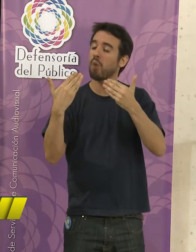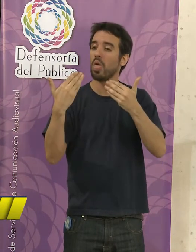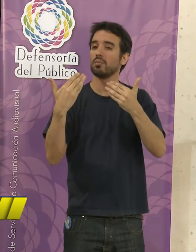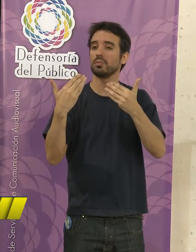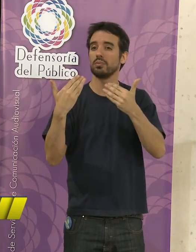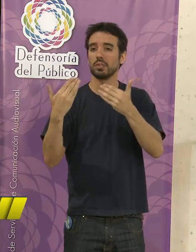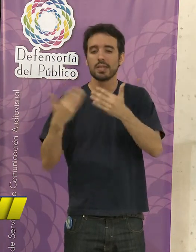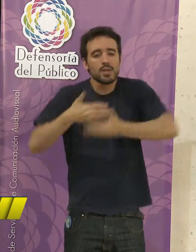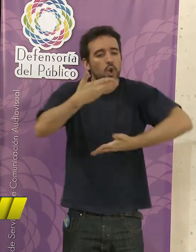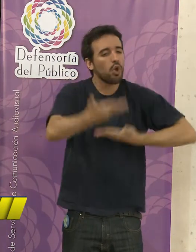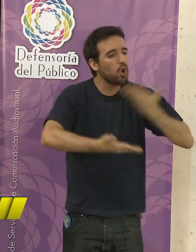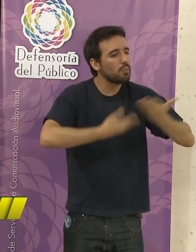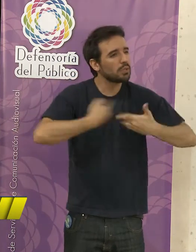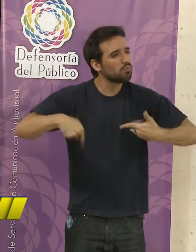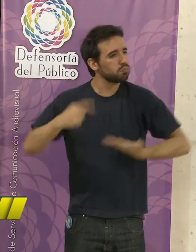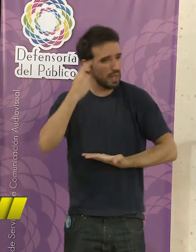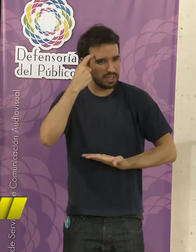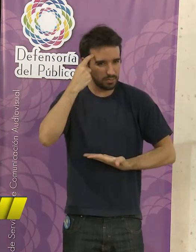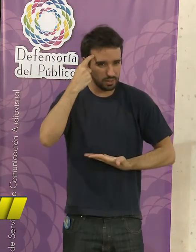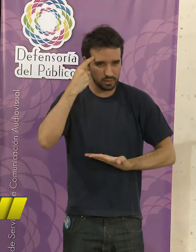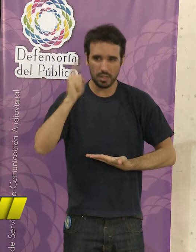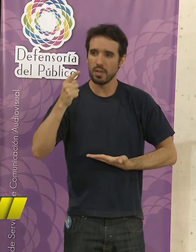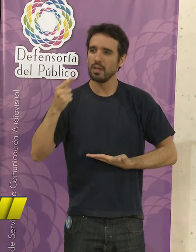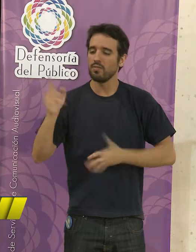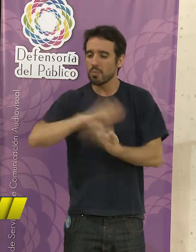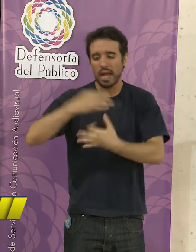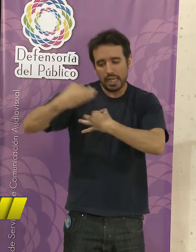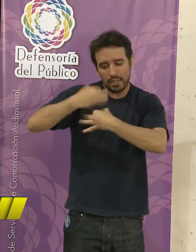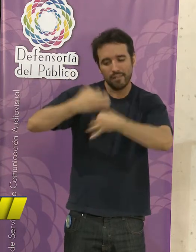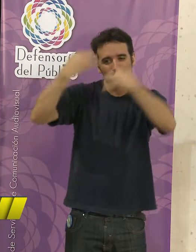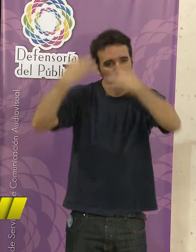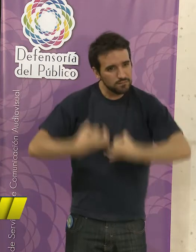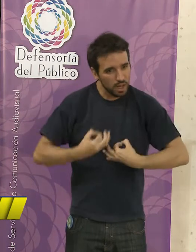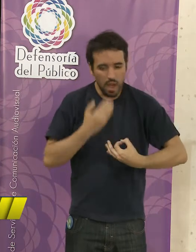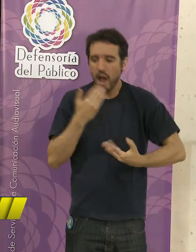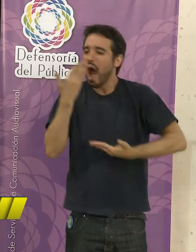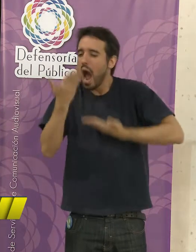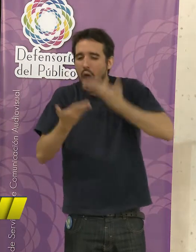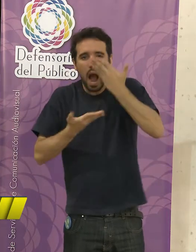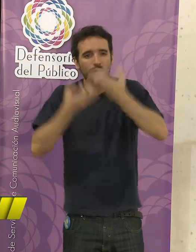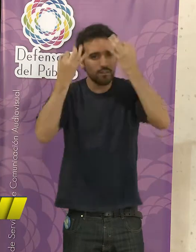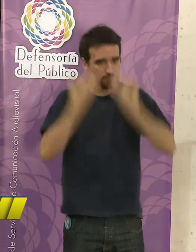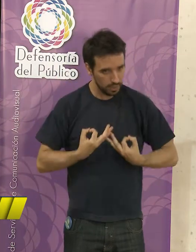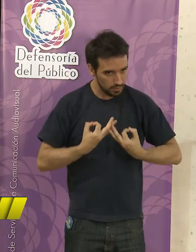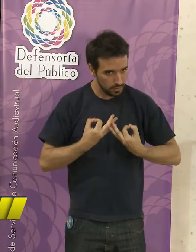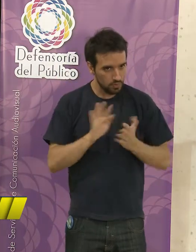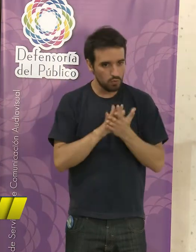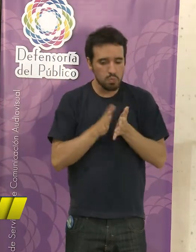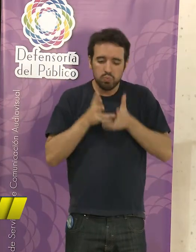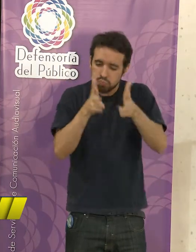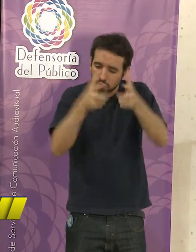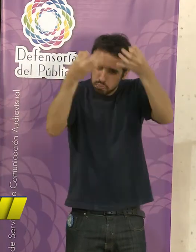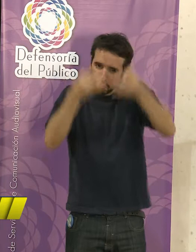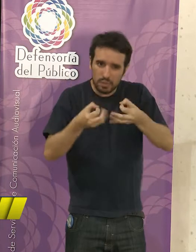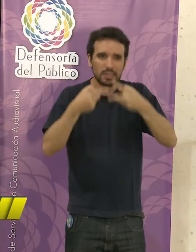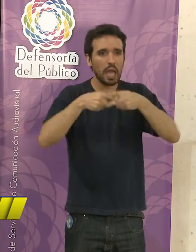podamos compartir nuestros pensamientos, donde nos enseñen un buen vocabulario, un lenguaje técnico,